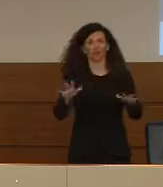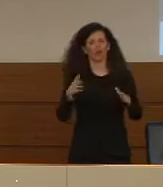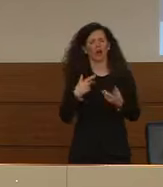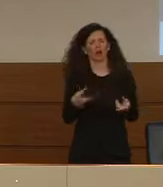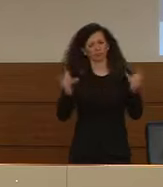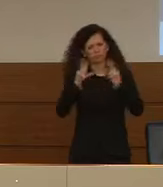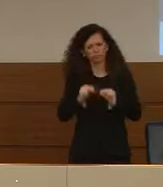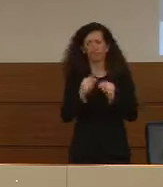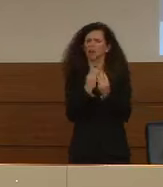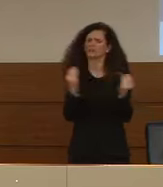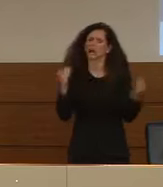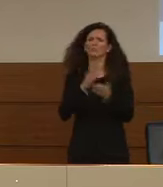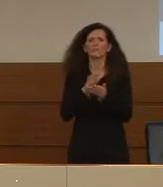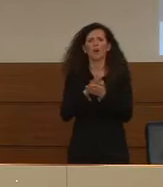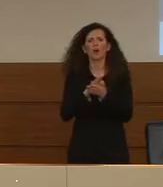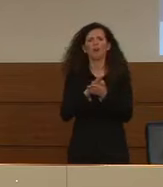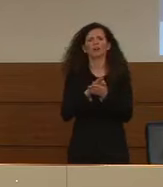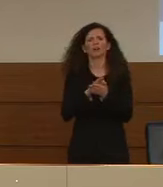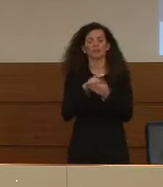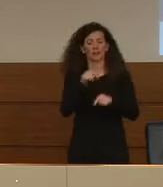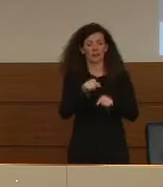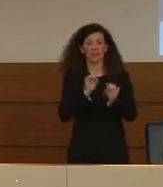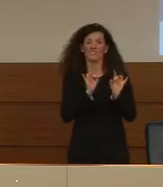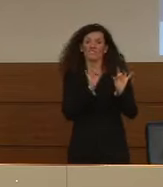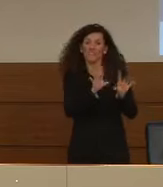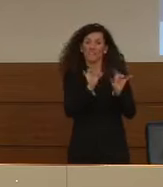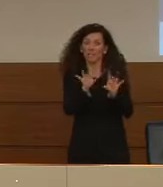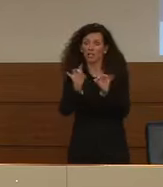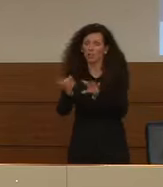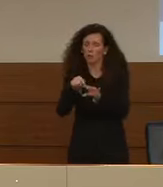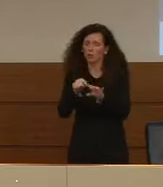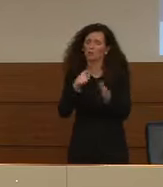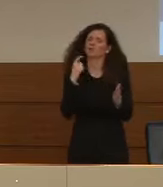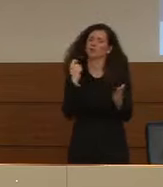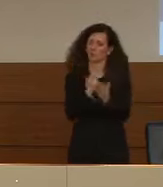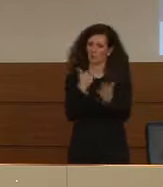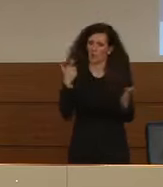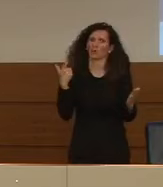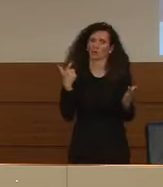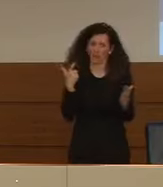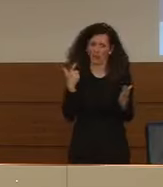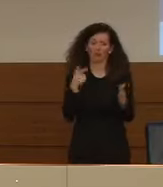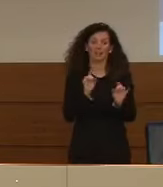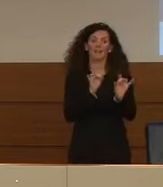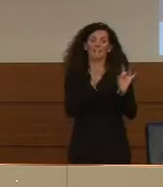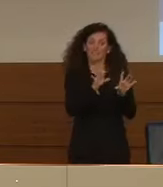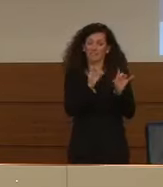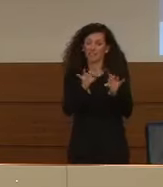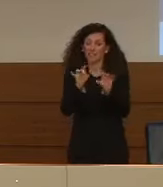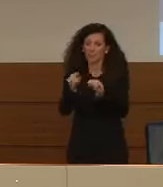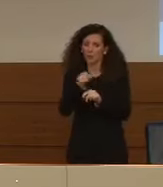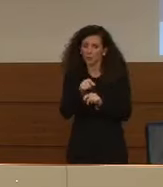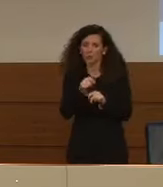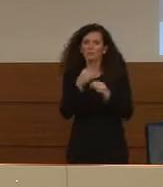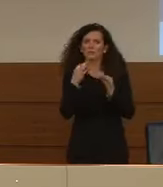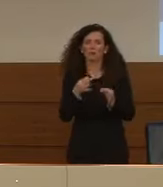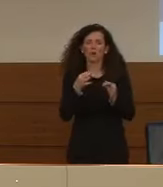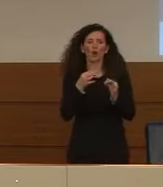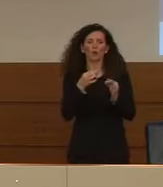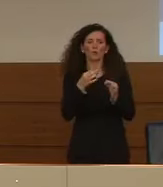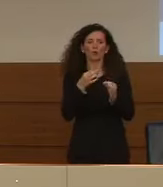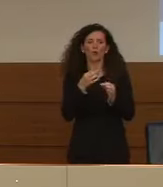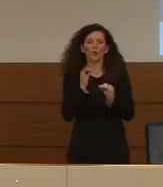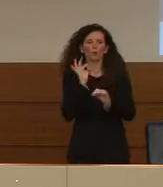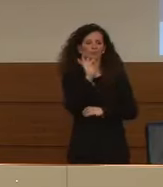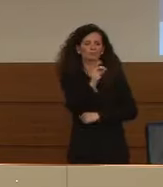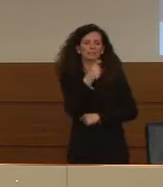che questo è un virus molto molto importante che colpisce in modo particolare le persone anziane